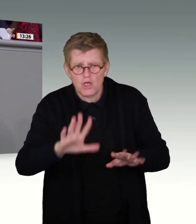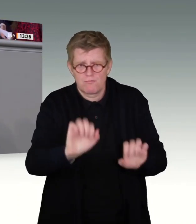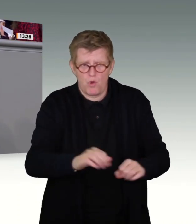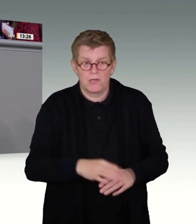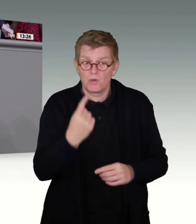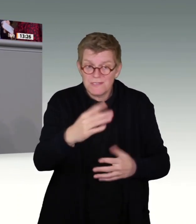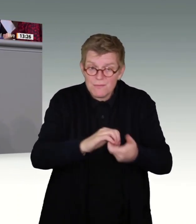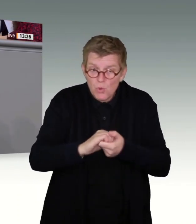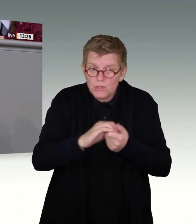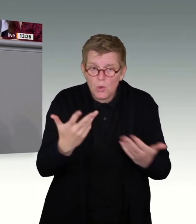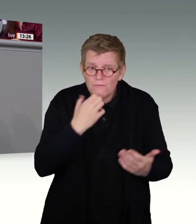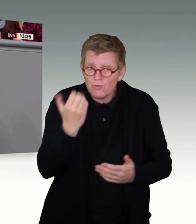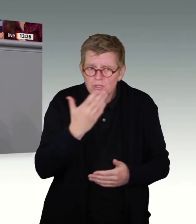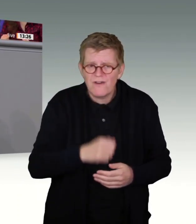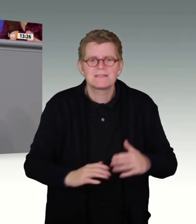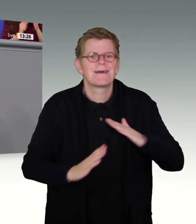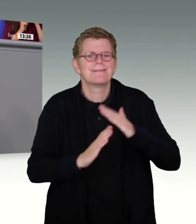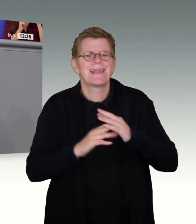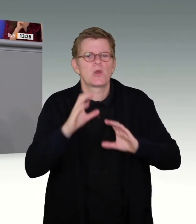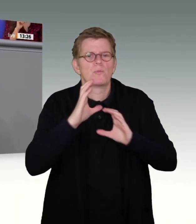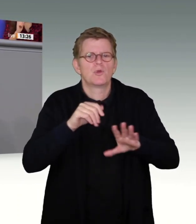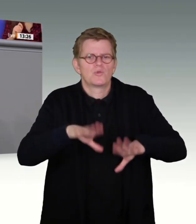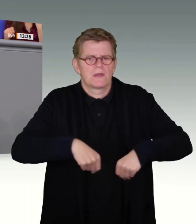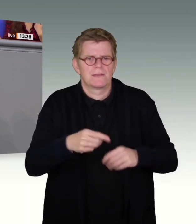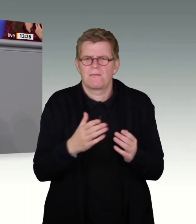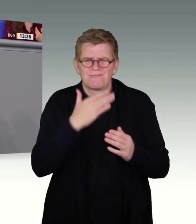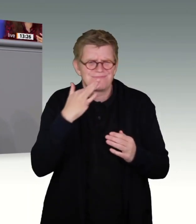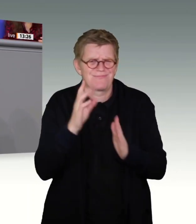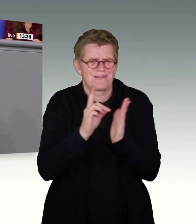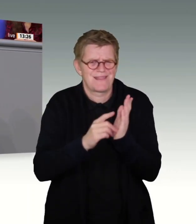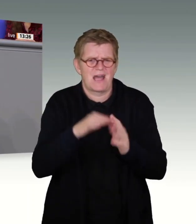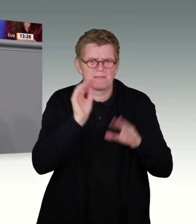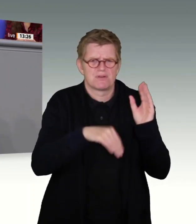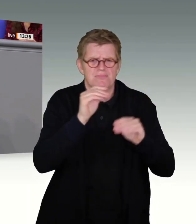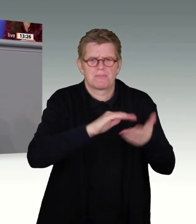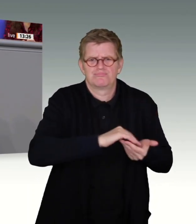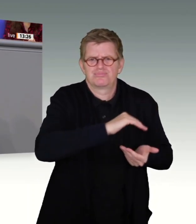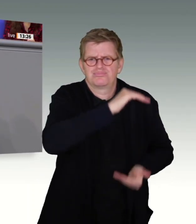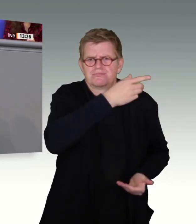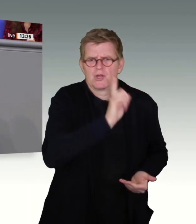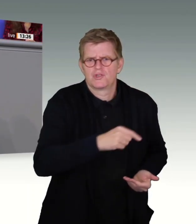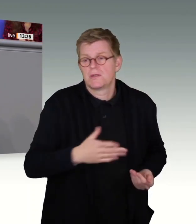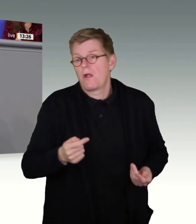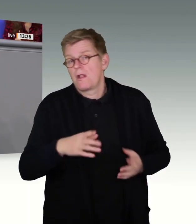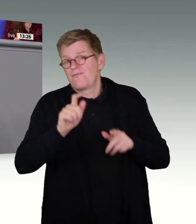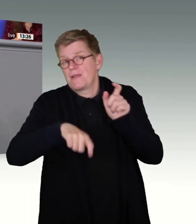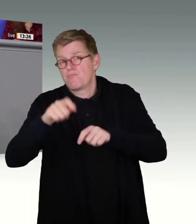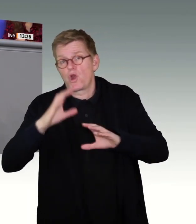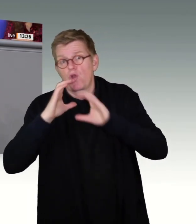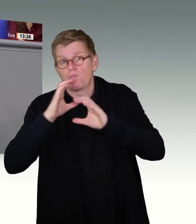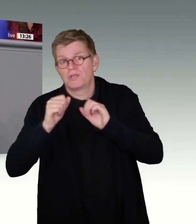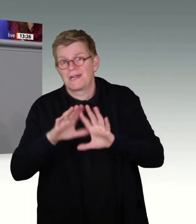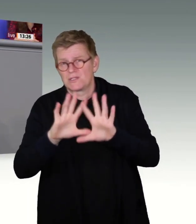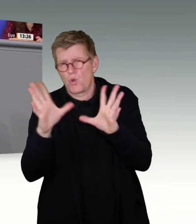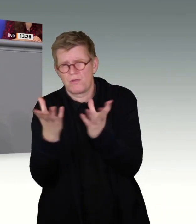Telekommunikationsunternehmen eine riesige Datenvorratskammer anlegen, wo die Kommunikation jede und jedes Bürgerinnen und Bürger in diesem Land lückenlos für sechs